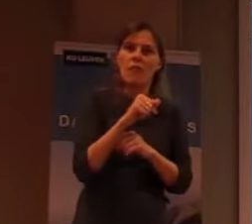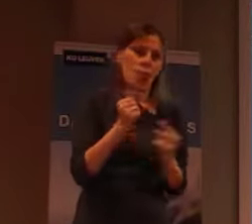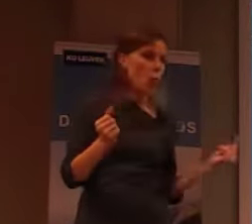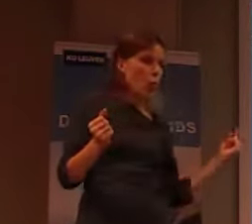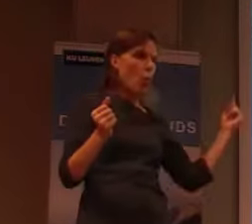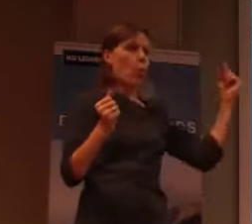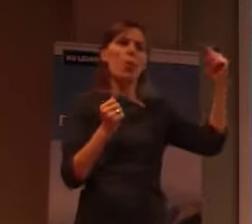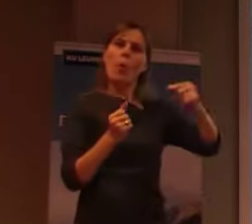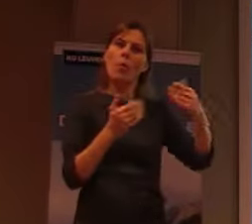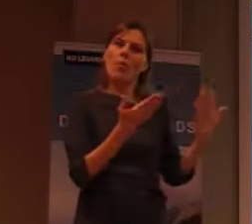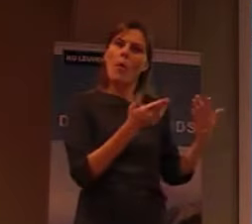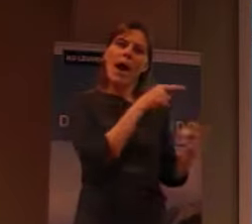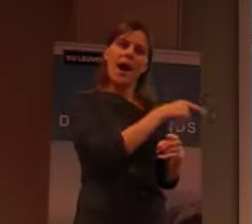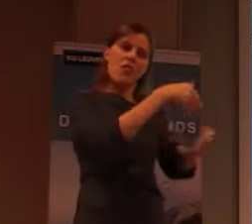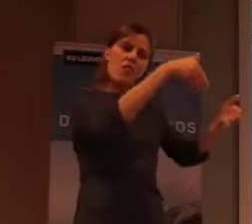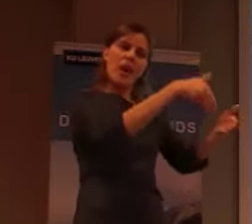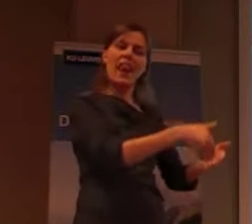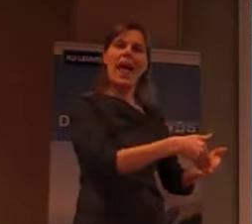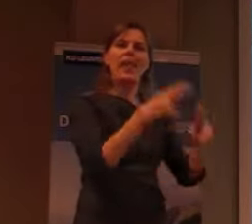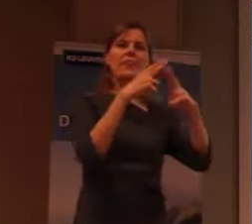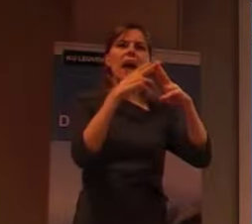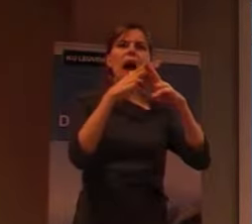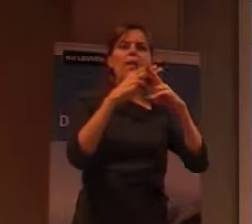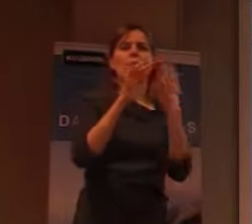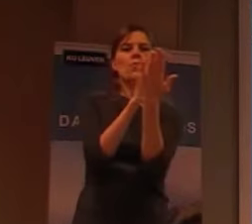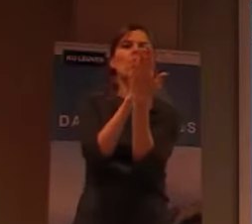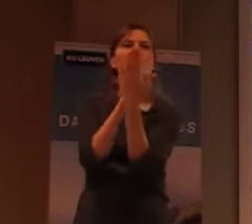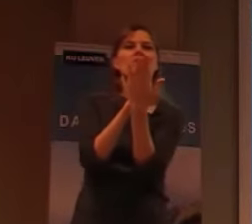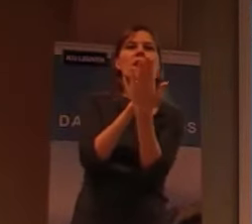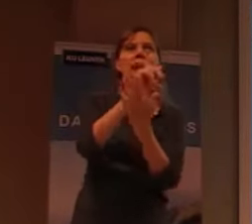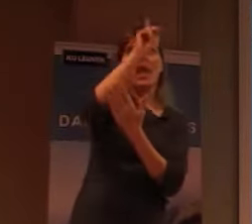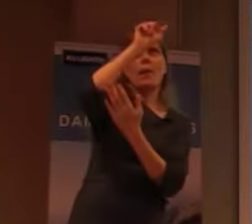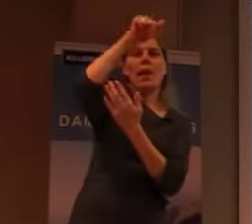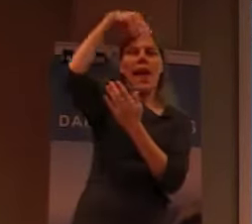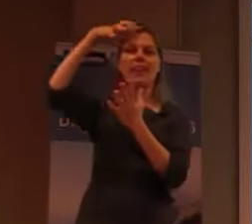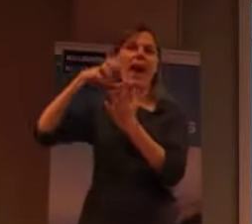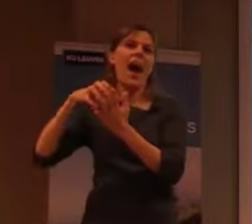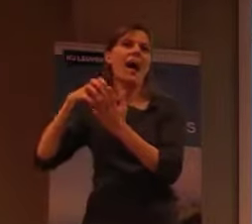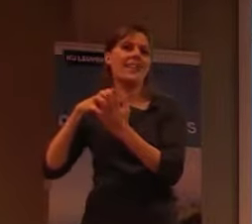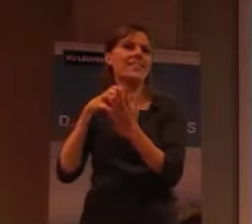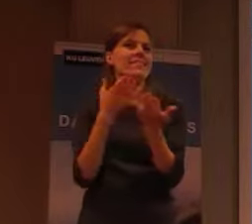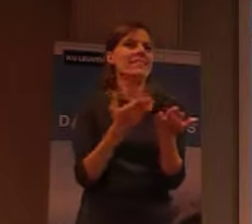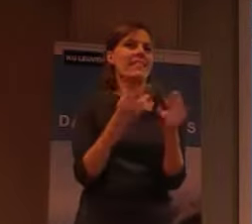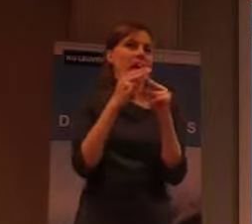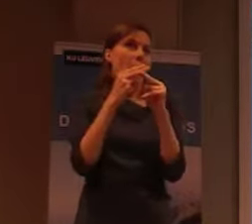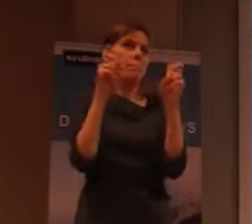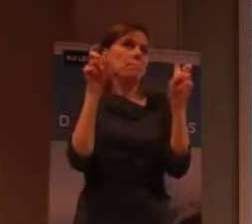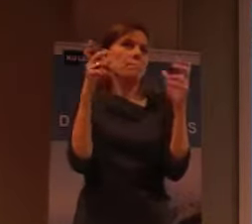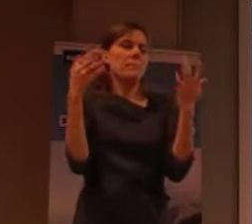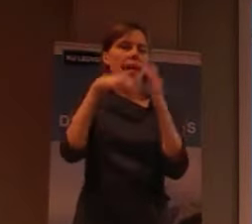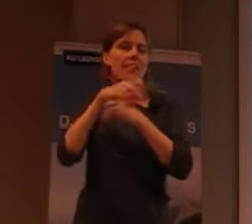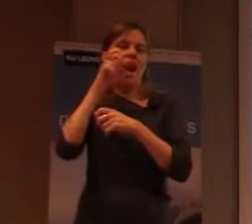de vallei tussen hemel en aarde. En die noemt vandaag ook nog zo. Want het is in het Afrikaans. Noemt die